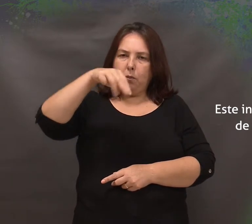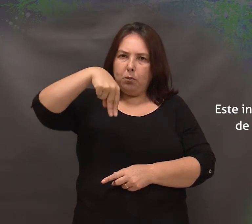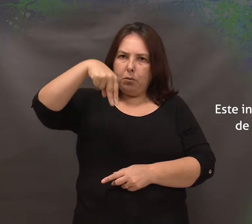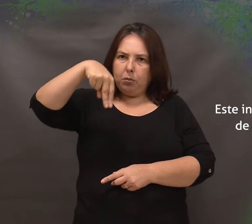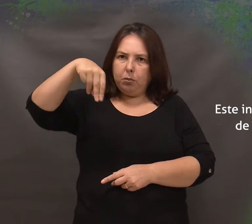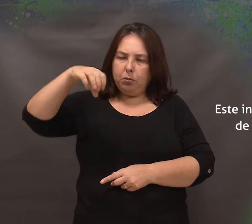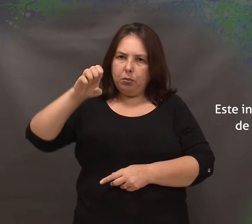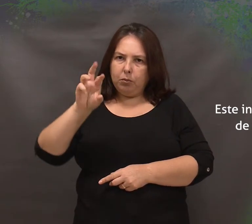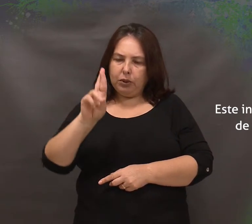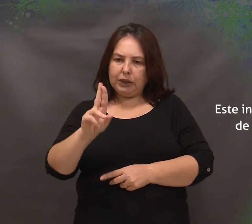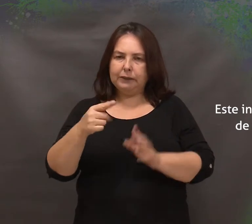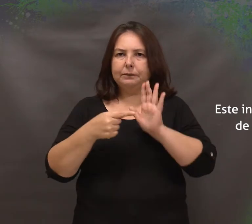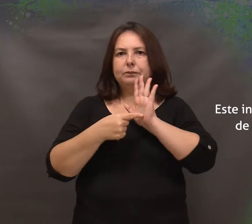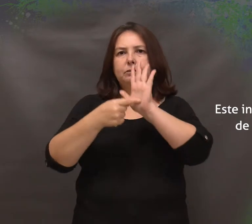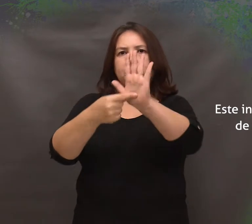5950.